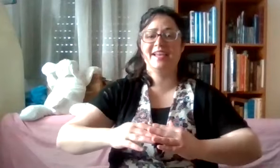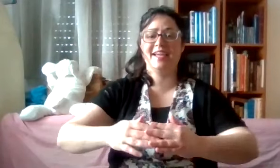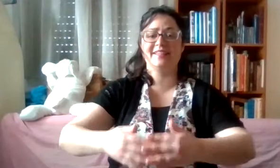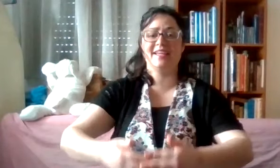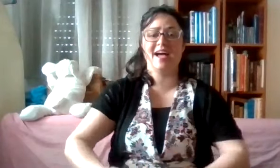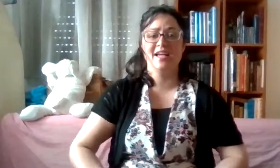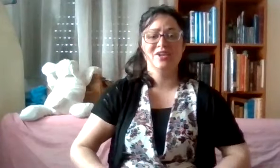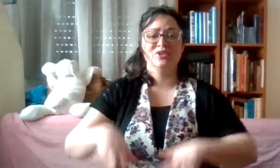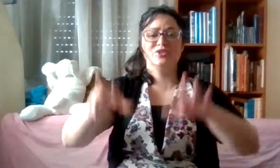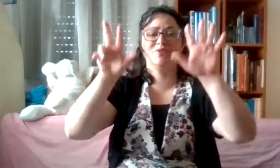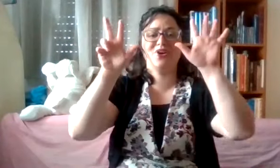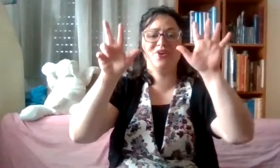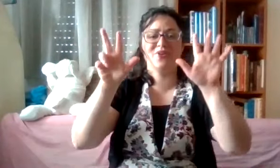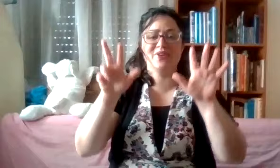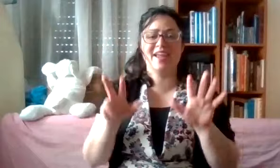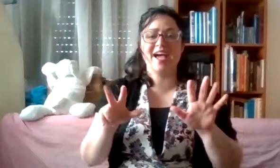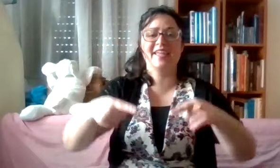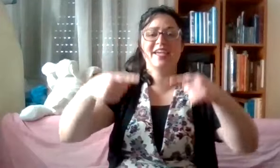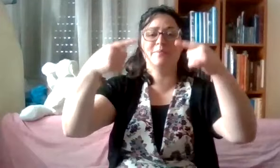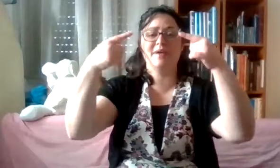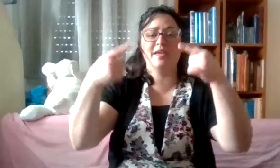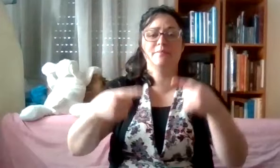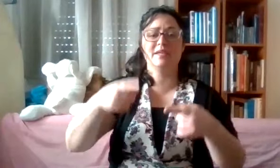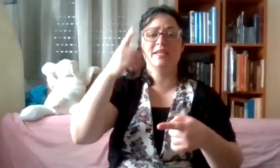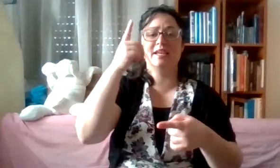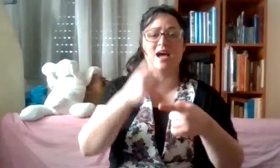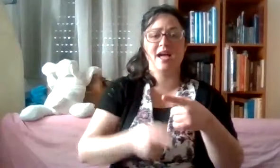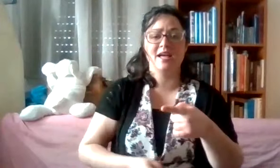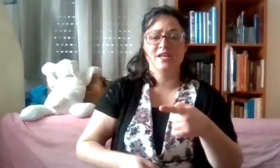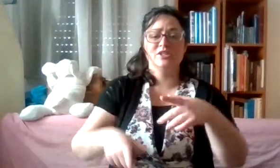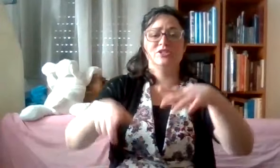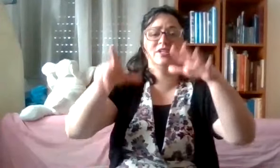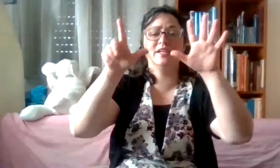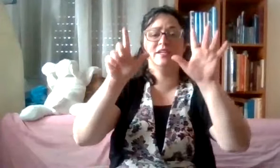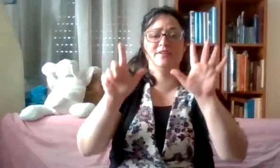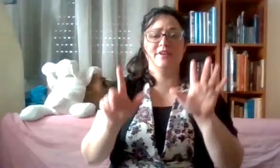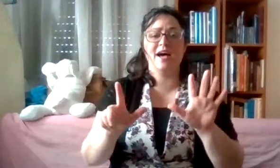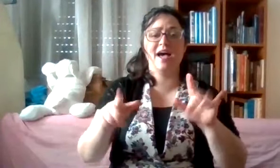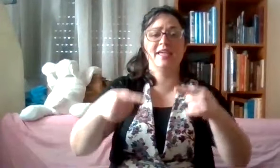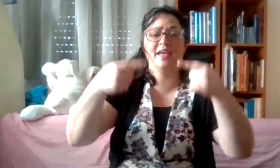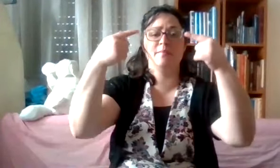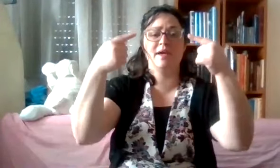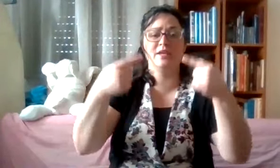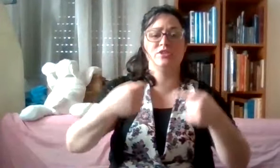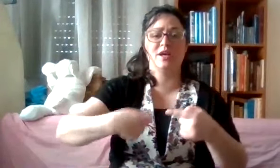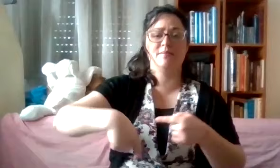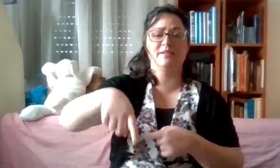לידה. שמונה ימי מילה. שבעה ימי שבתא.